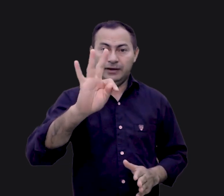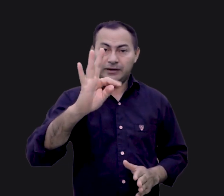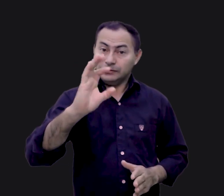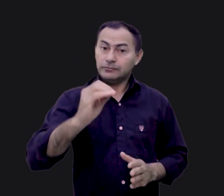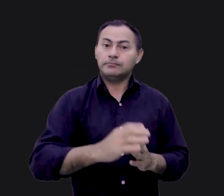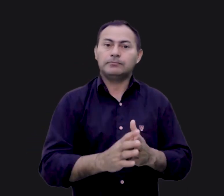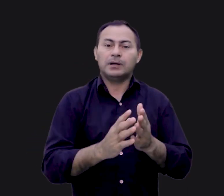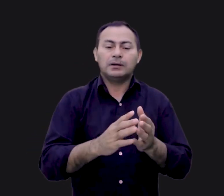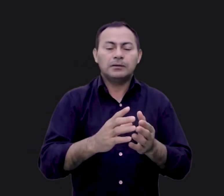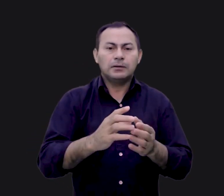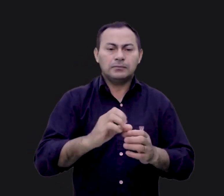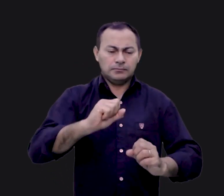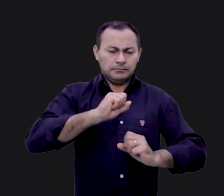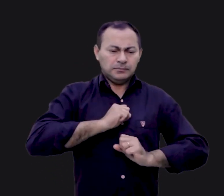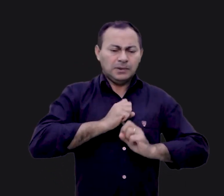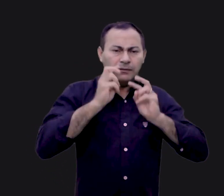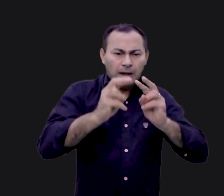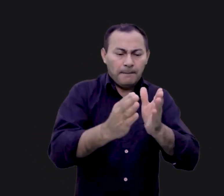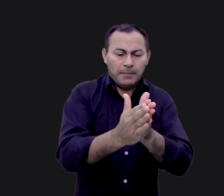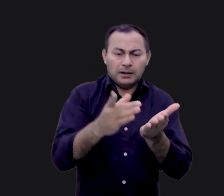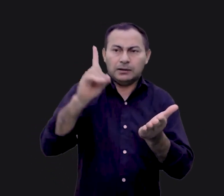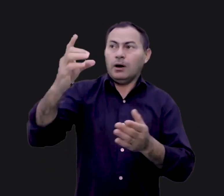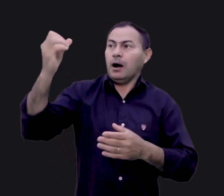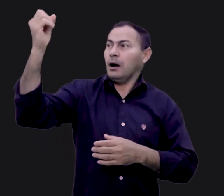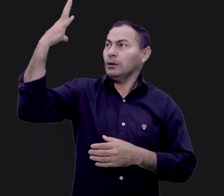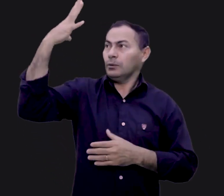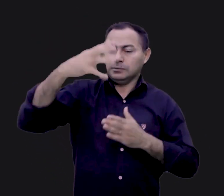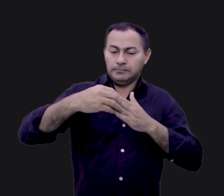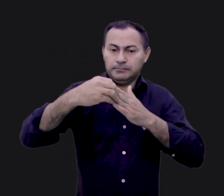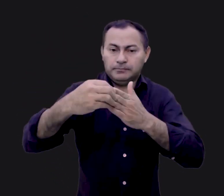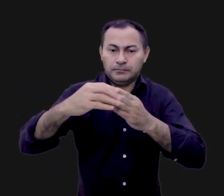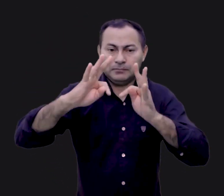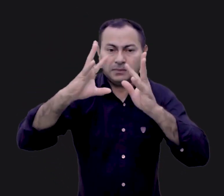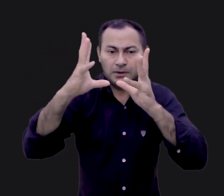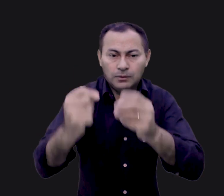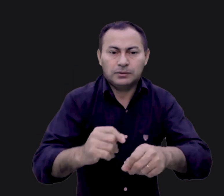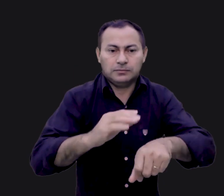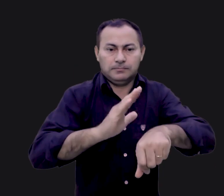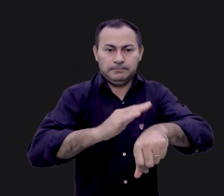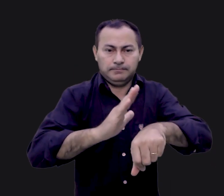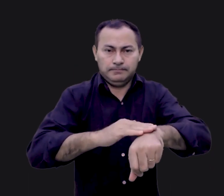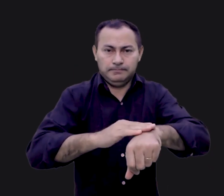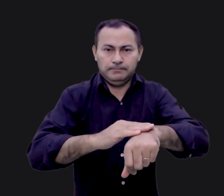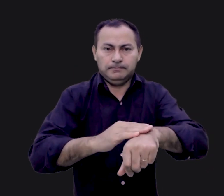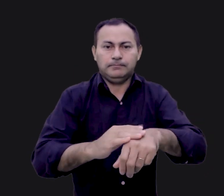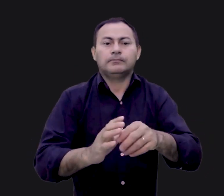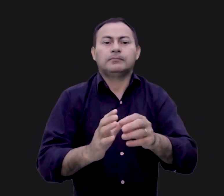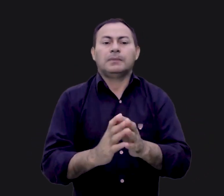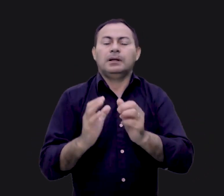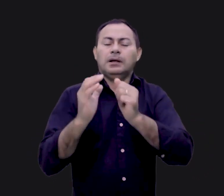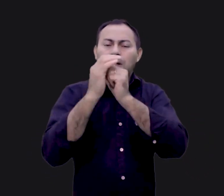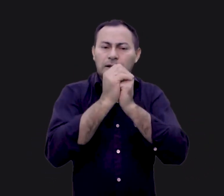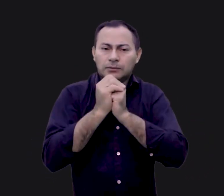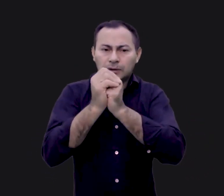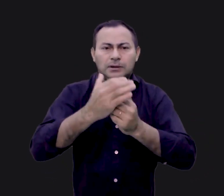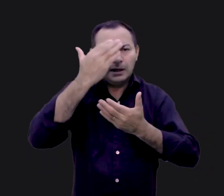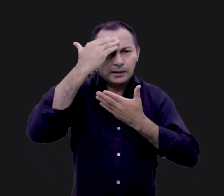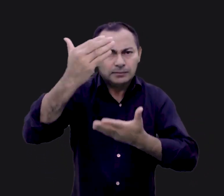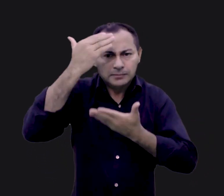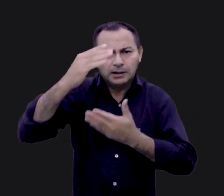Ele estava reconhecendo que a palavra de Deus era a luz-guia para todas as situações. Ele estava adorando e agradecendo